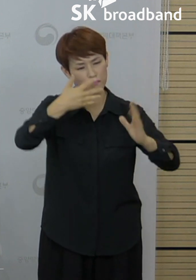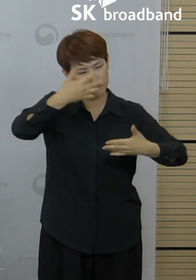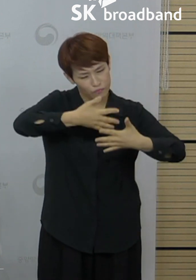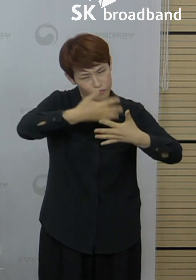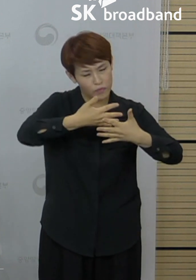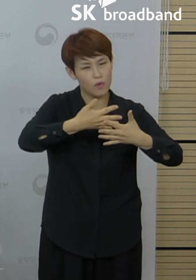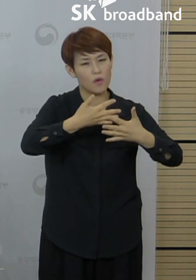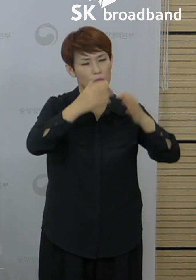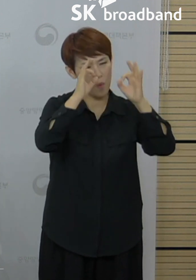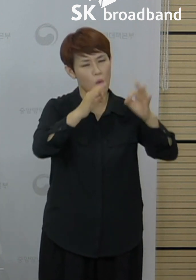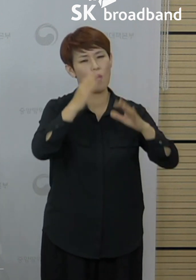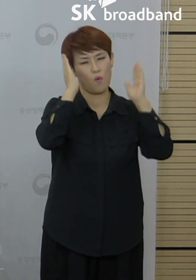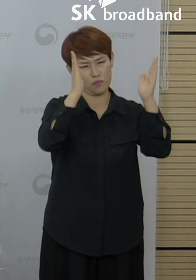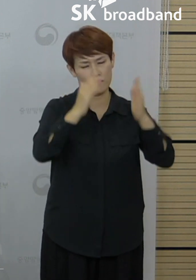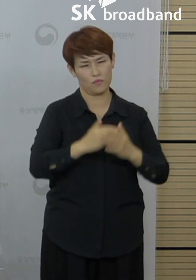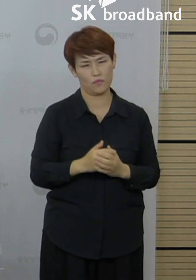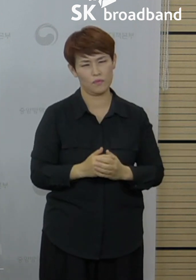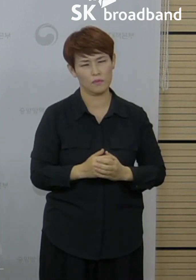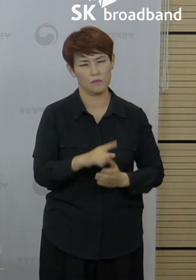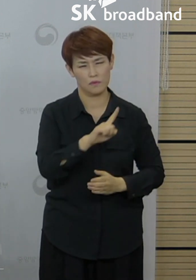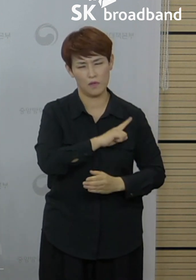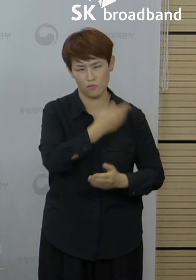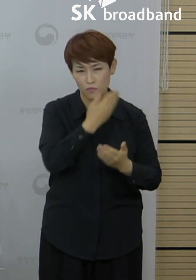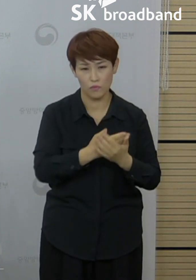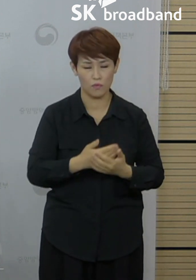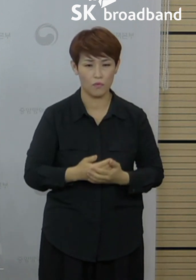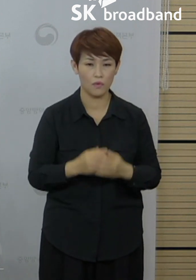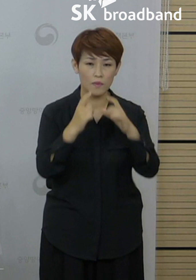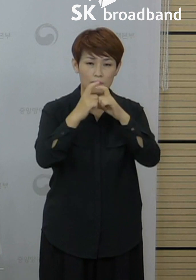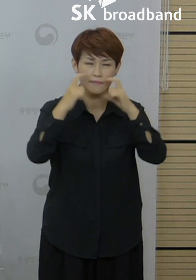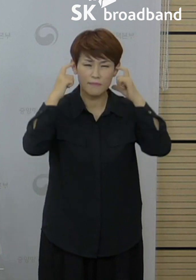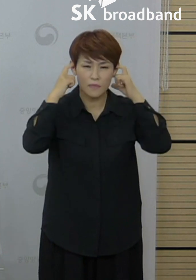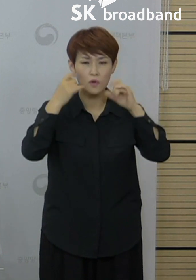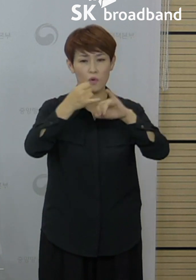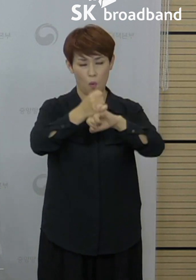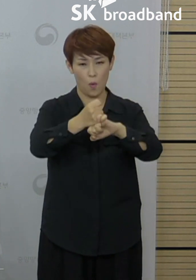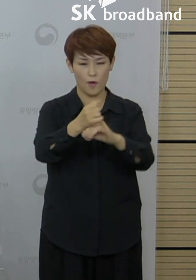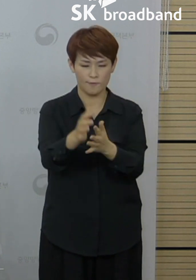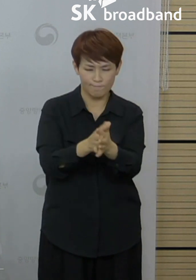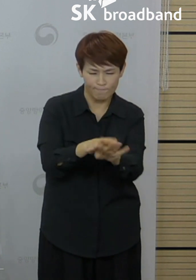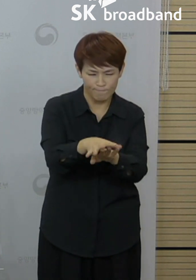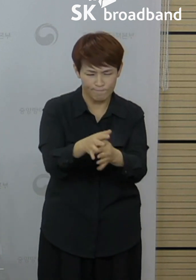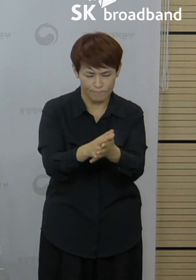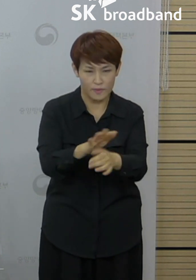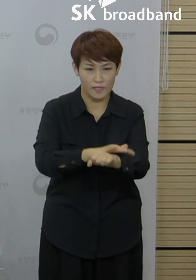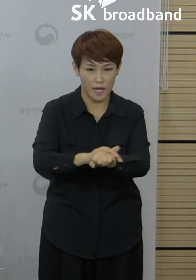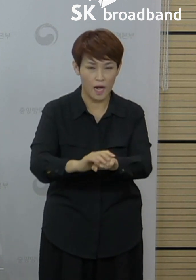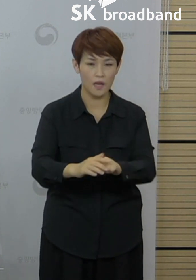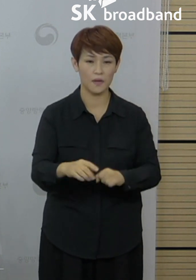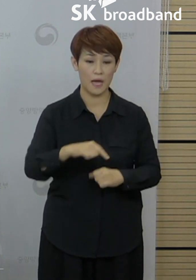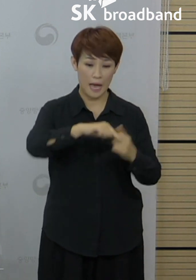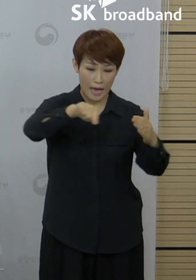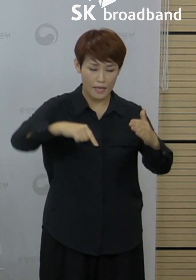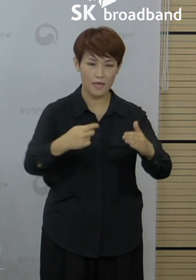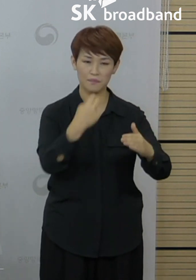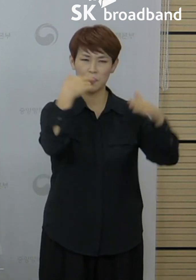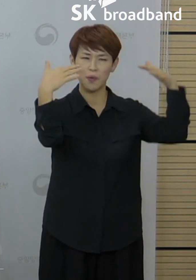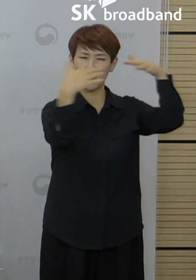기회를 최소화시키는 방법입니다. 아울러서 마스크 착용, 손 씻기, 실내 환기, 소독 등